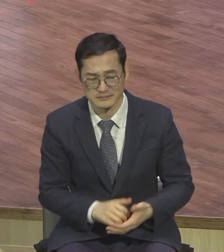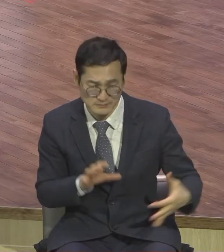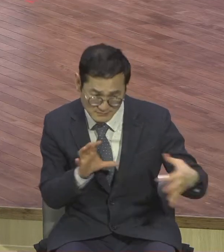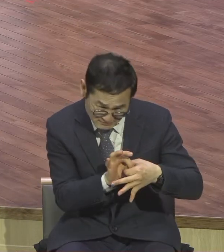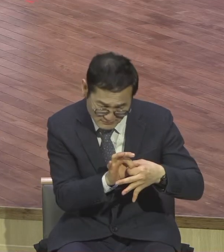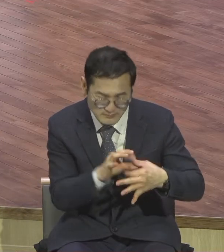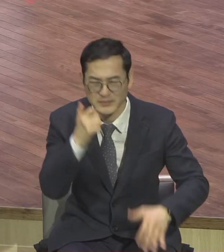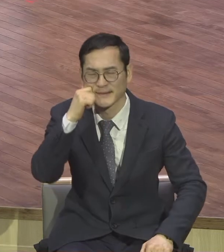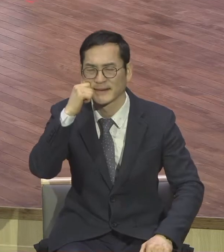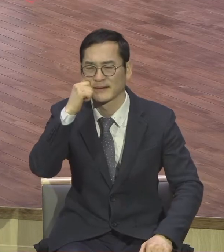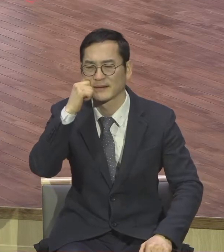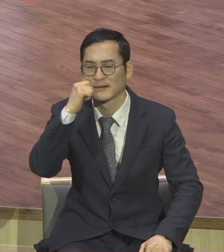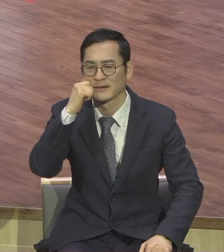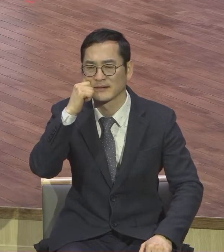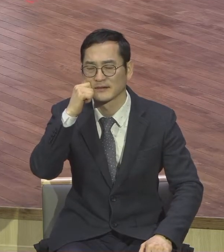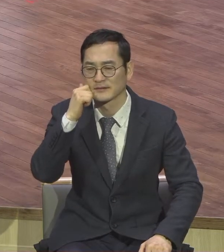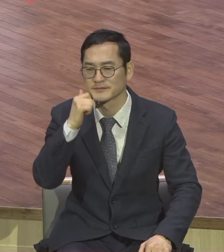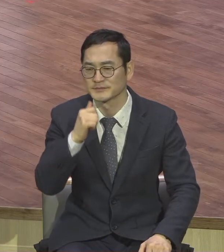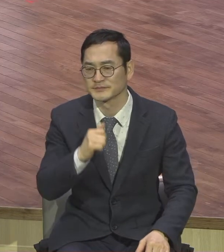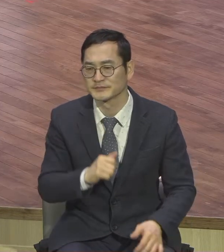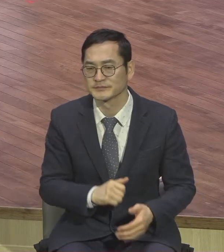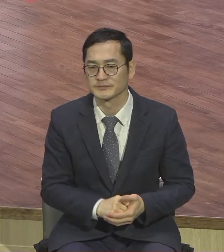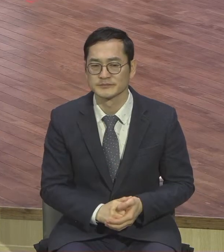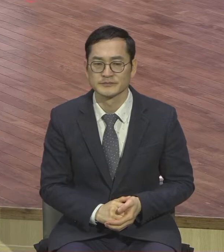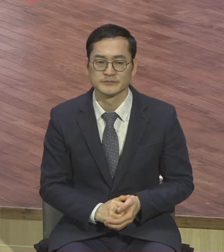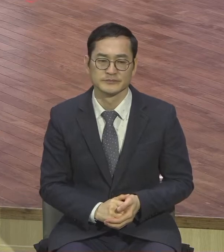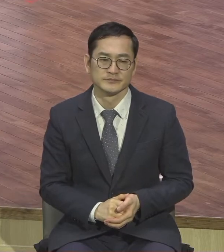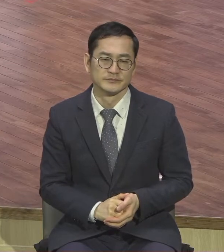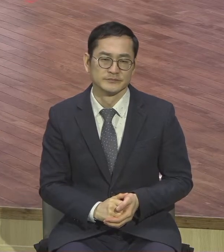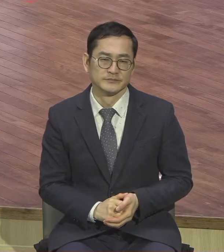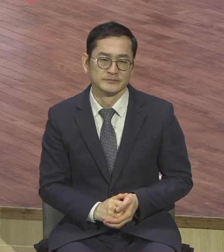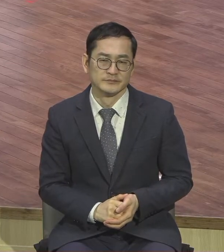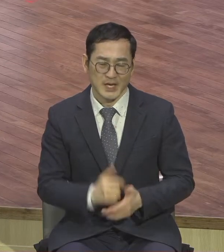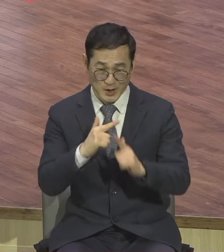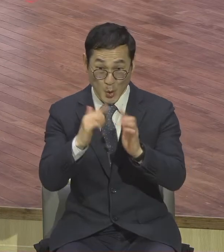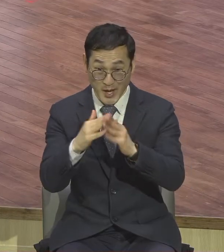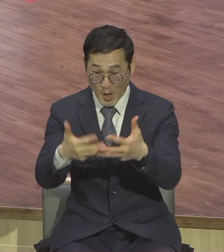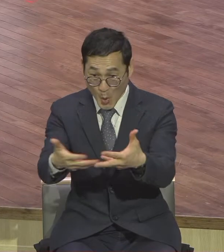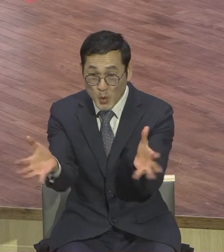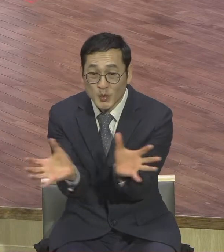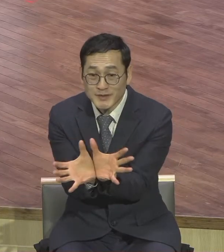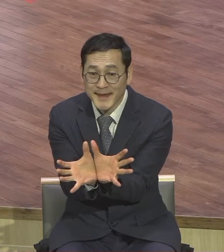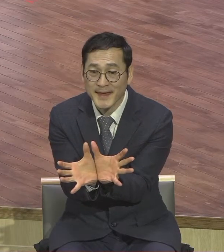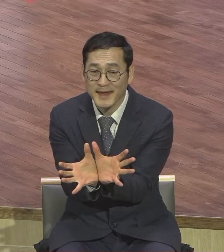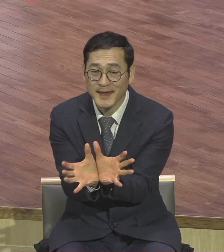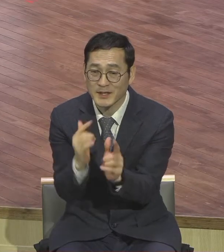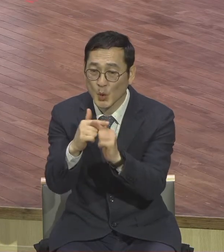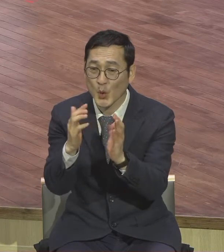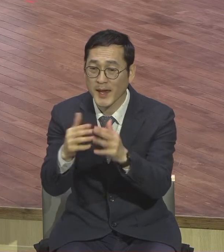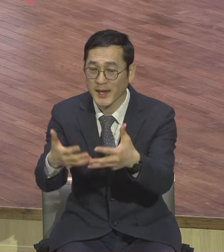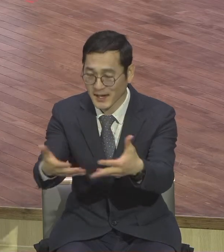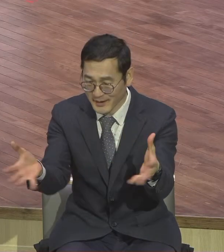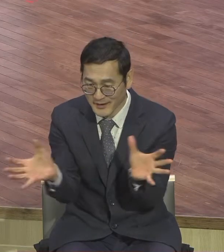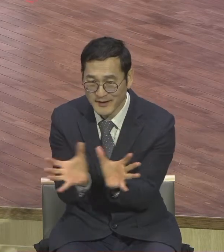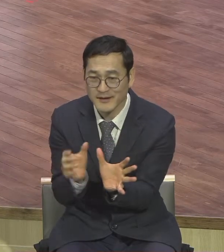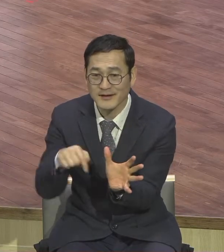이 말을 단순히 교회의 공통장에서 어떤 문제를